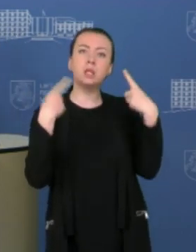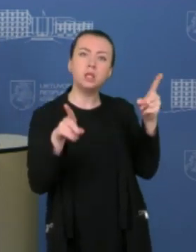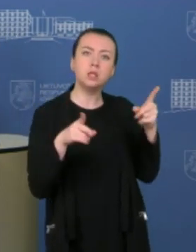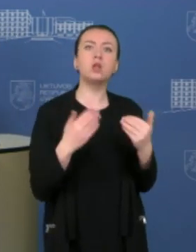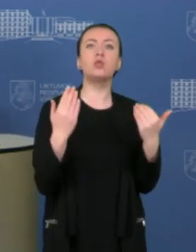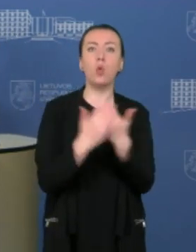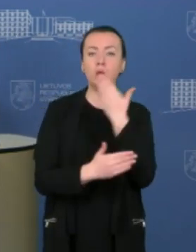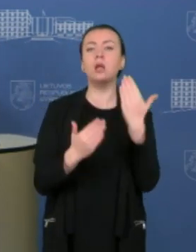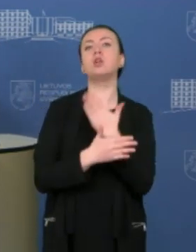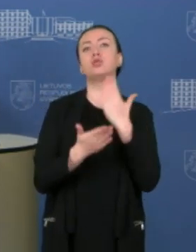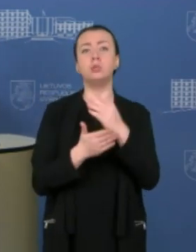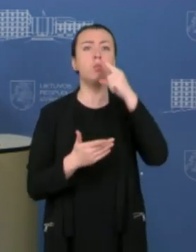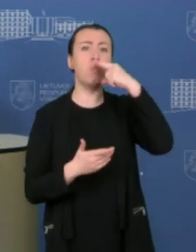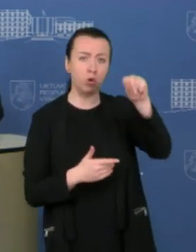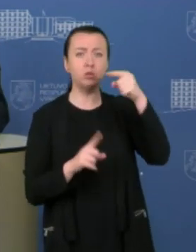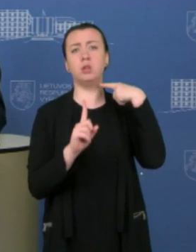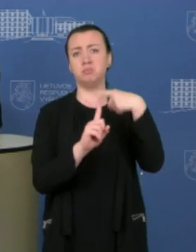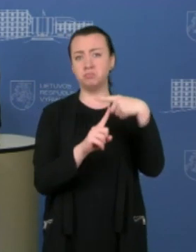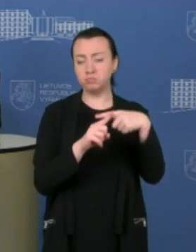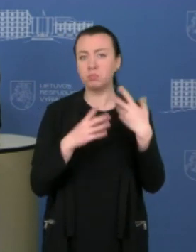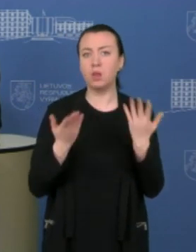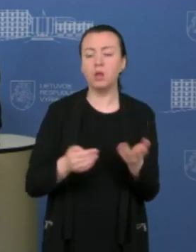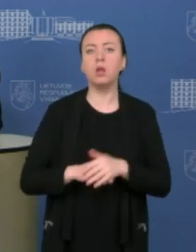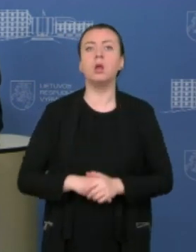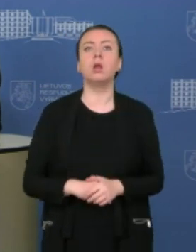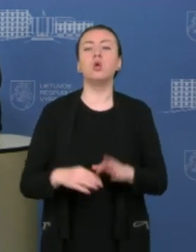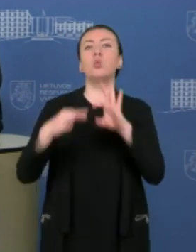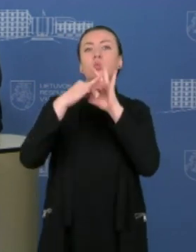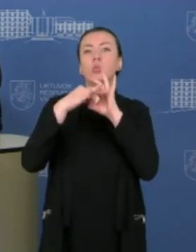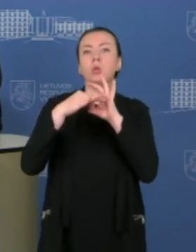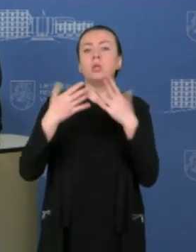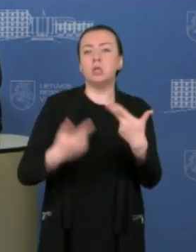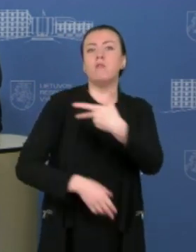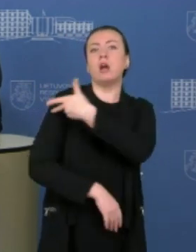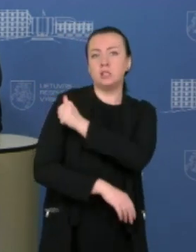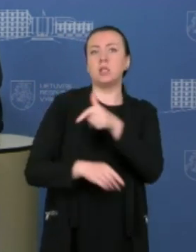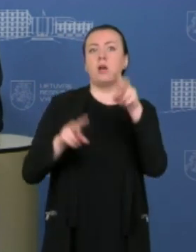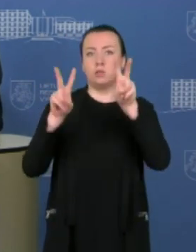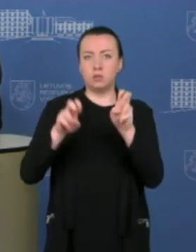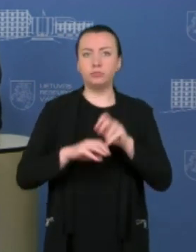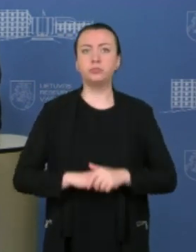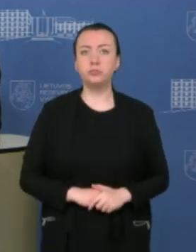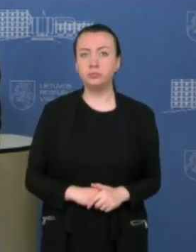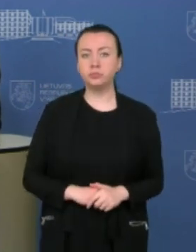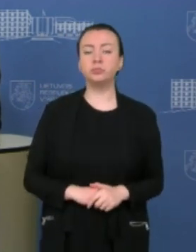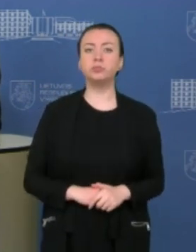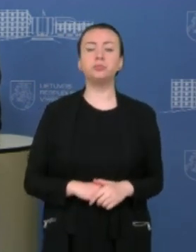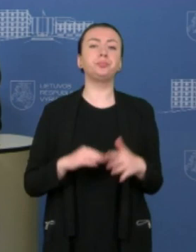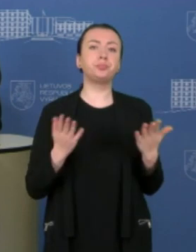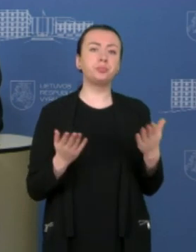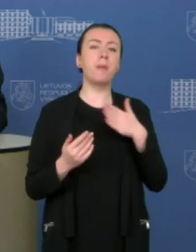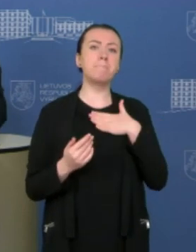pozityvi ir tiesiog susijusi su vakcinavimo tema. Tai